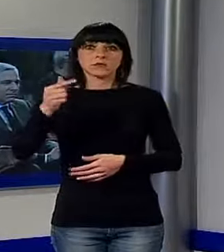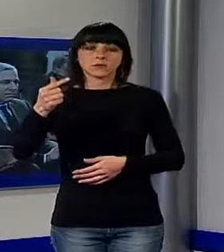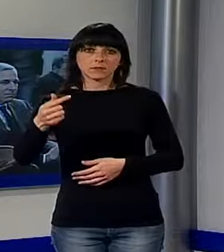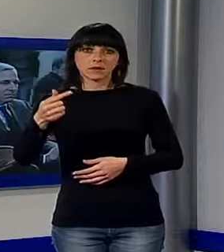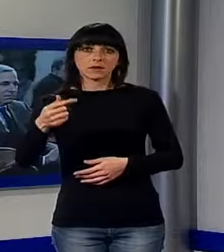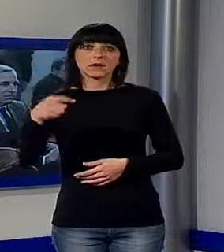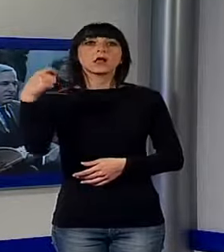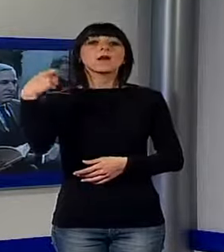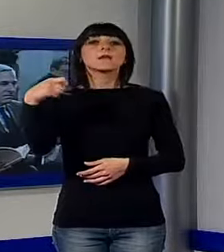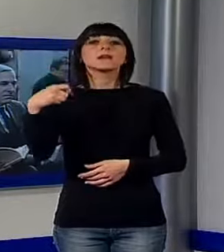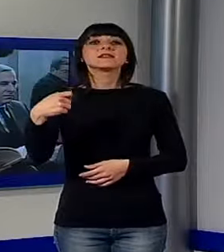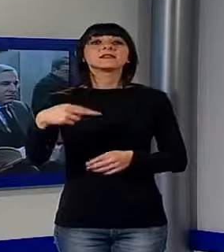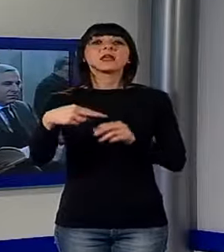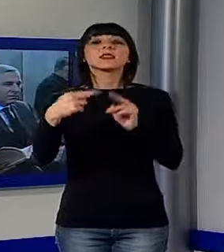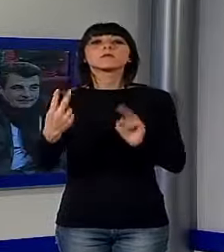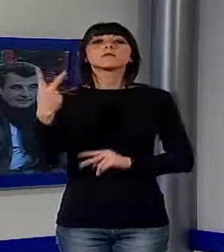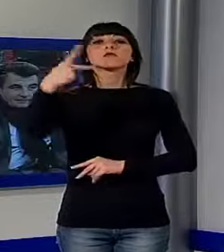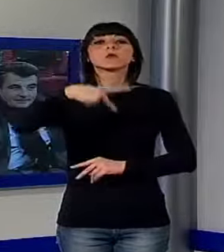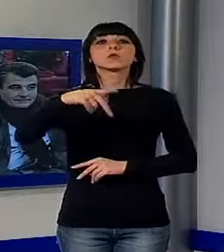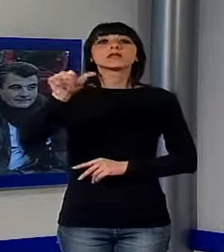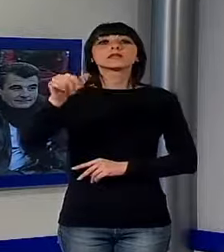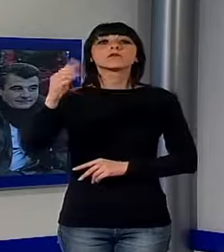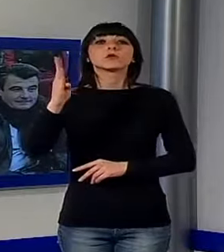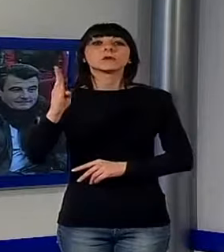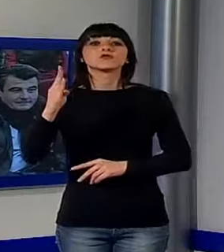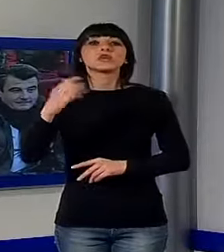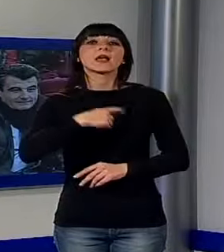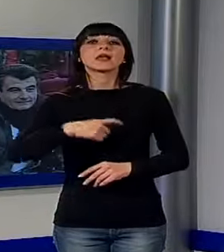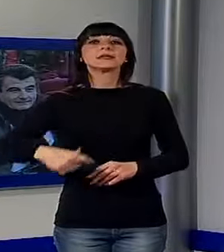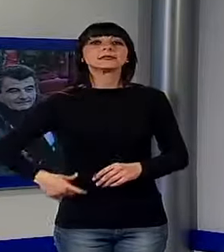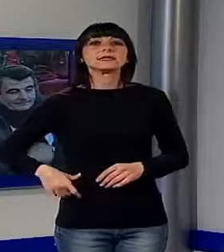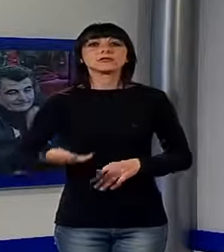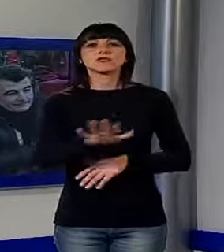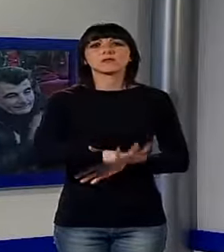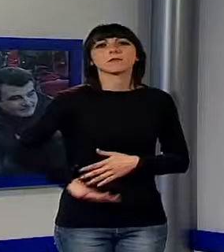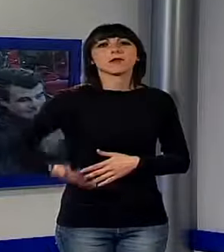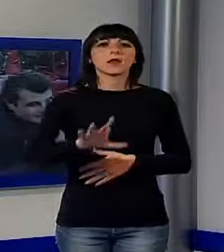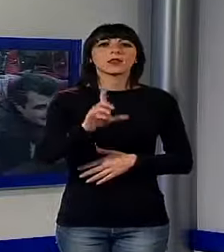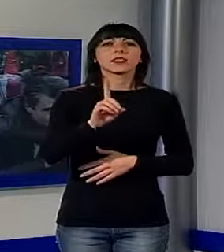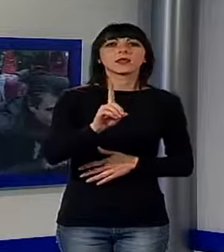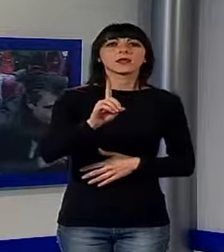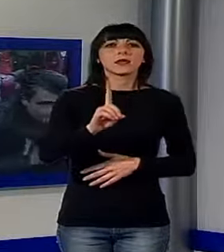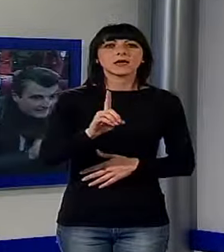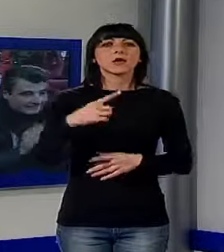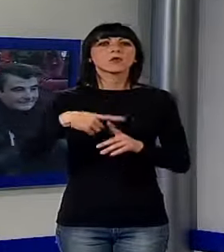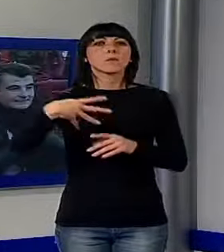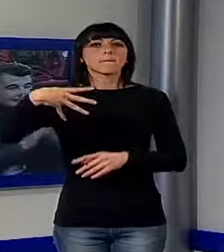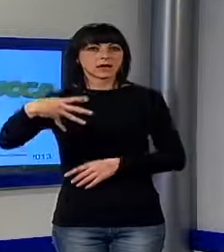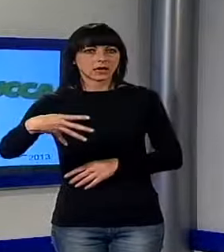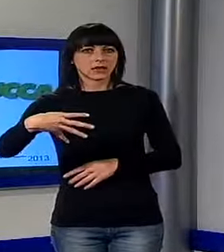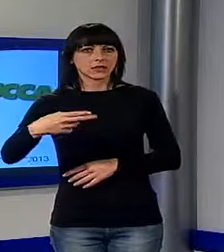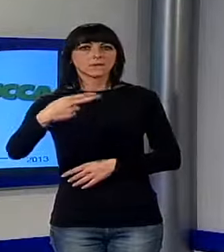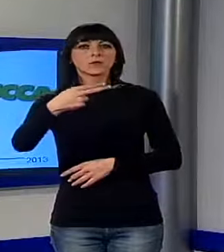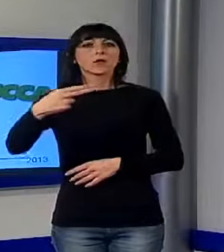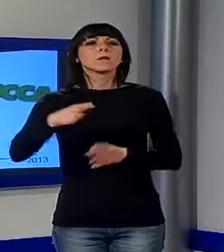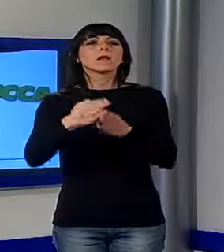Tambellini, dal Presidente della provincia Stefano Baccelli ai sindaci della Piana del Ghingaro e Marchetti. Si chiama Mamma Lucca, l